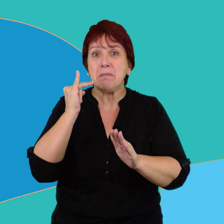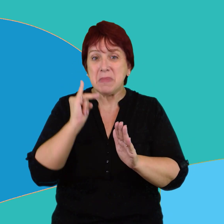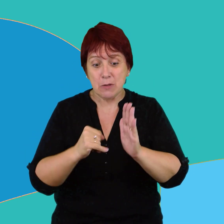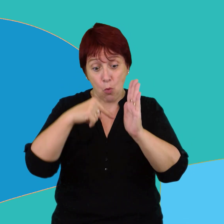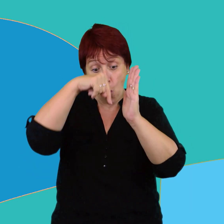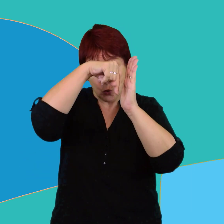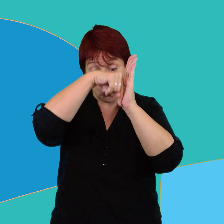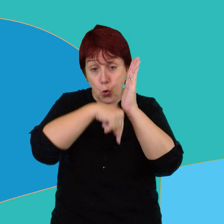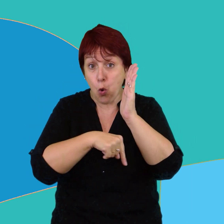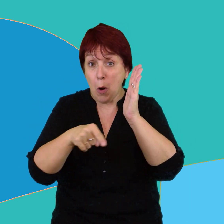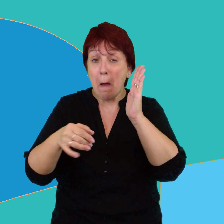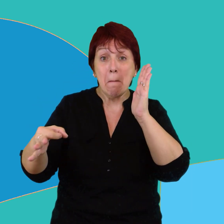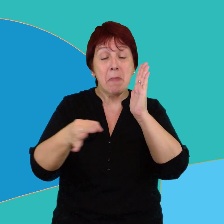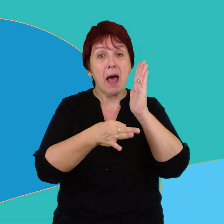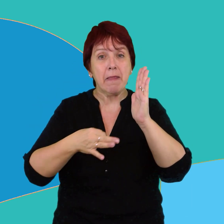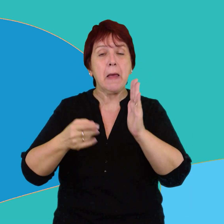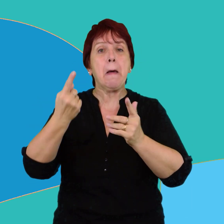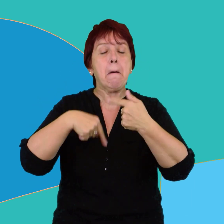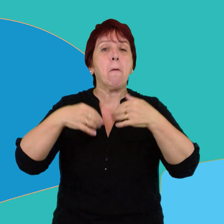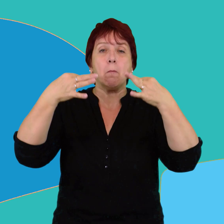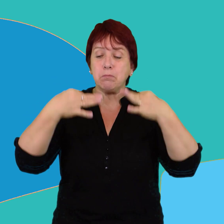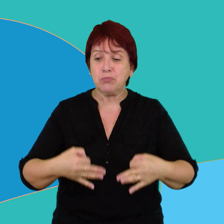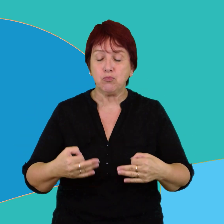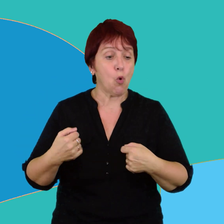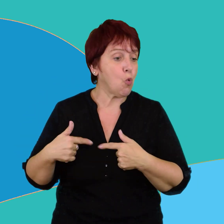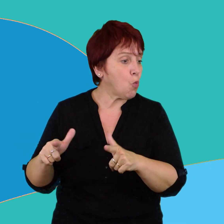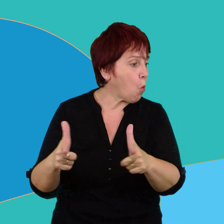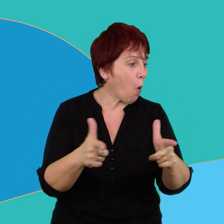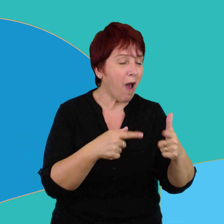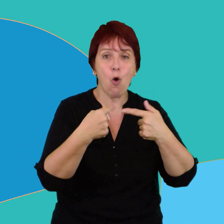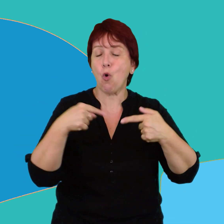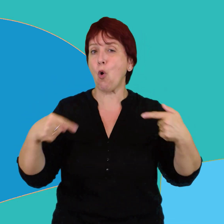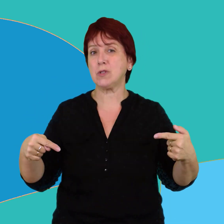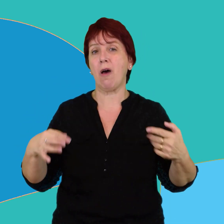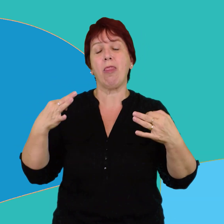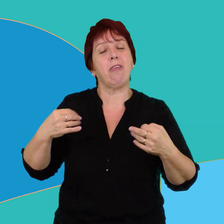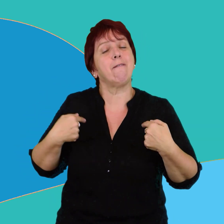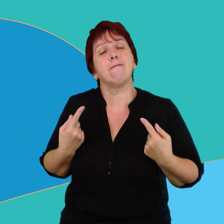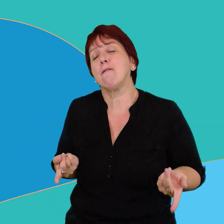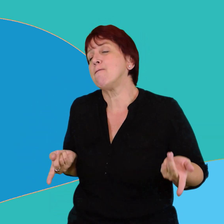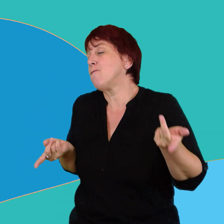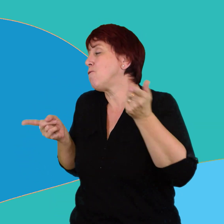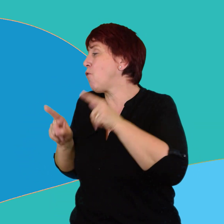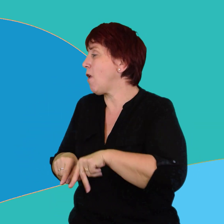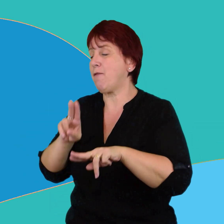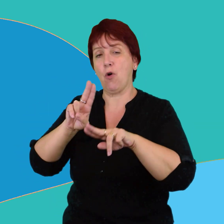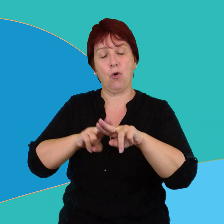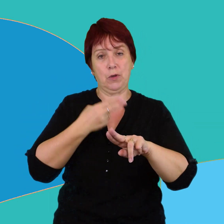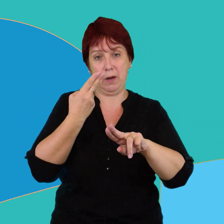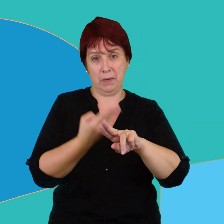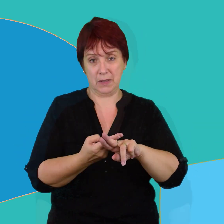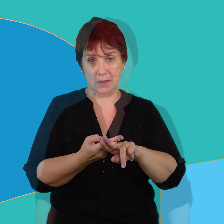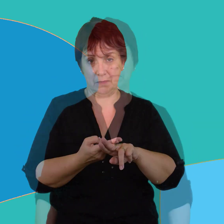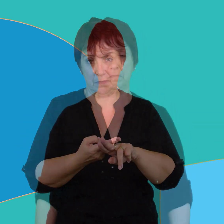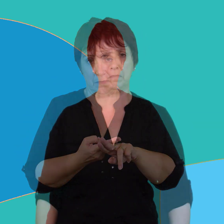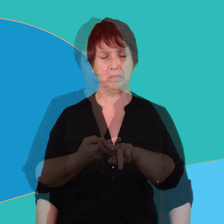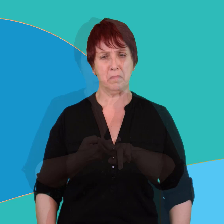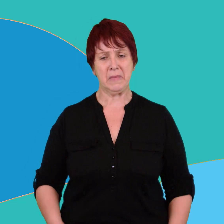del planeta, se quedó sin provisiones y tuvo que regresar nuevamente. A